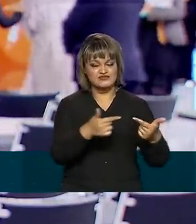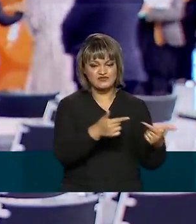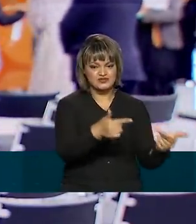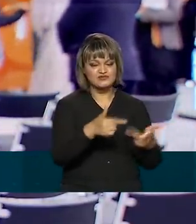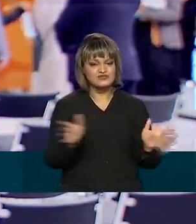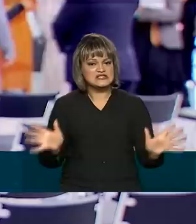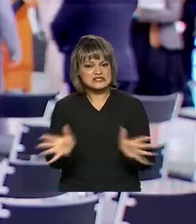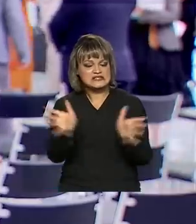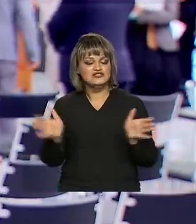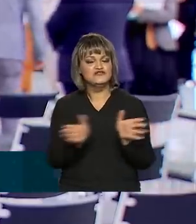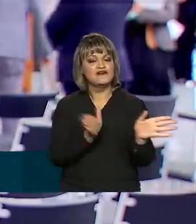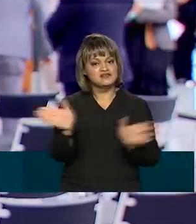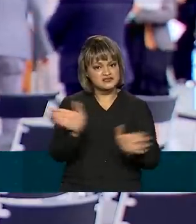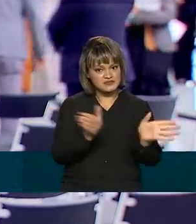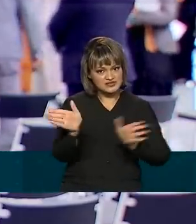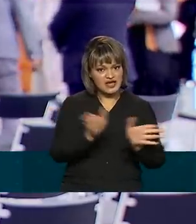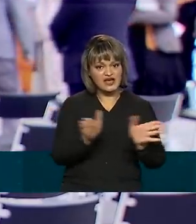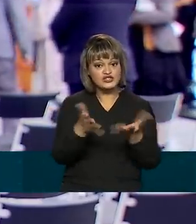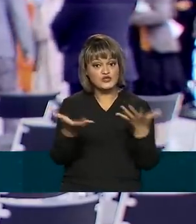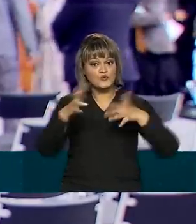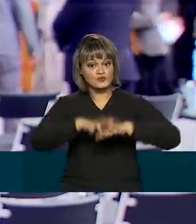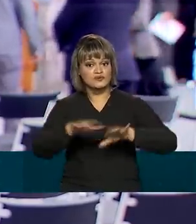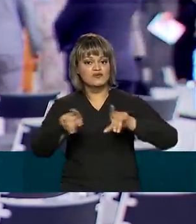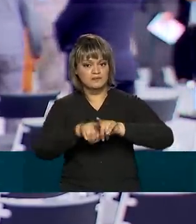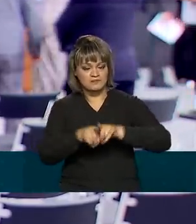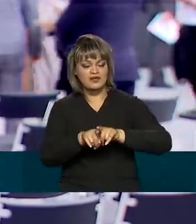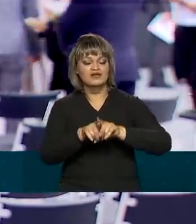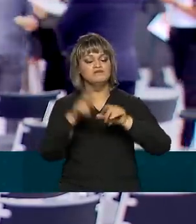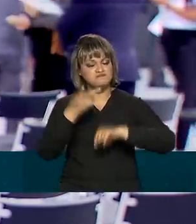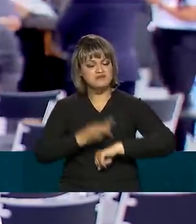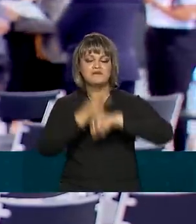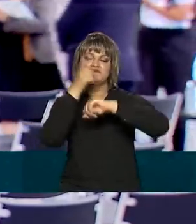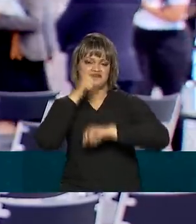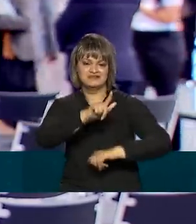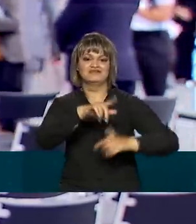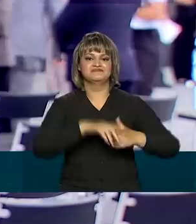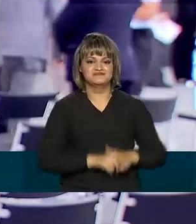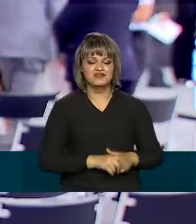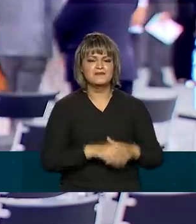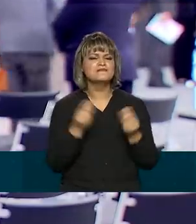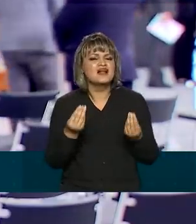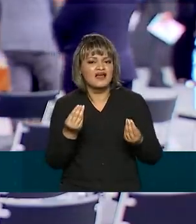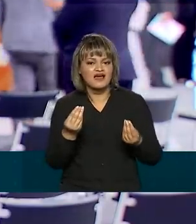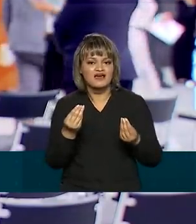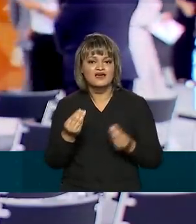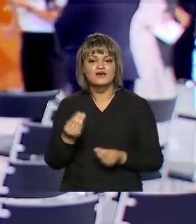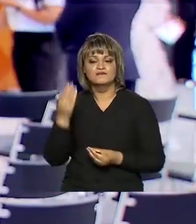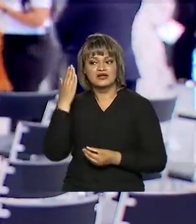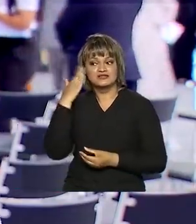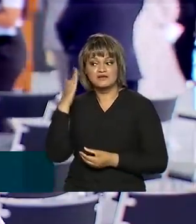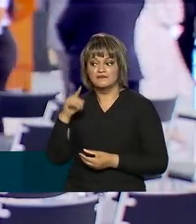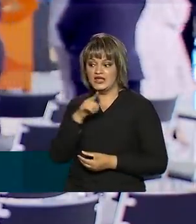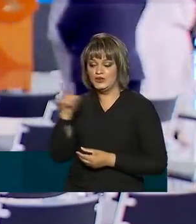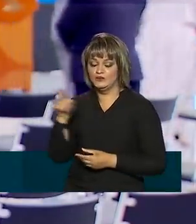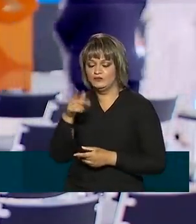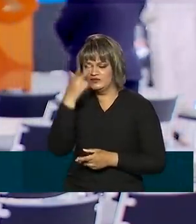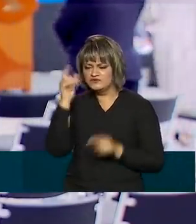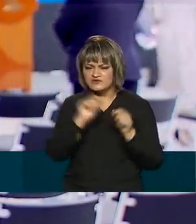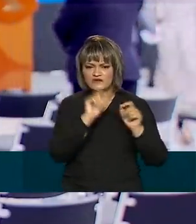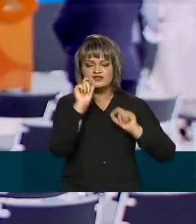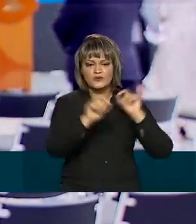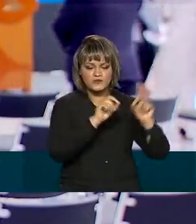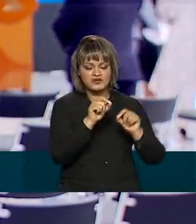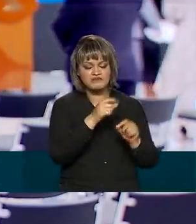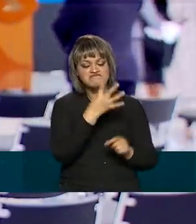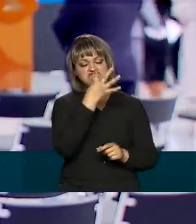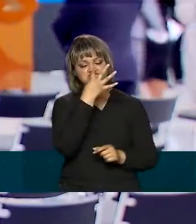promovem a acessibilidade e inclusão serão premiadas. A ideia é reconhecer o que vem sendo feito em várias áreas.